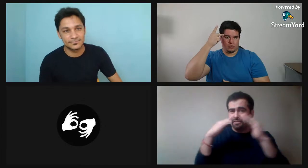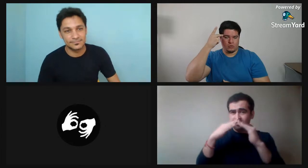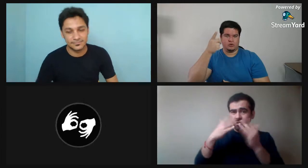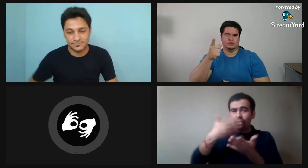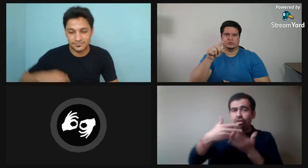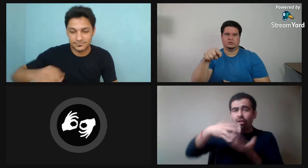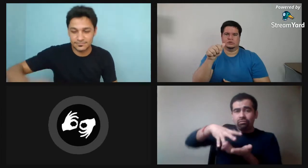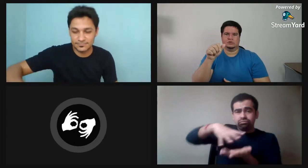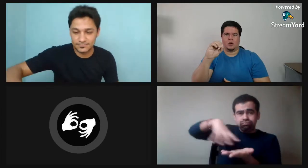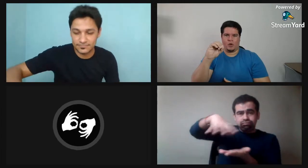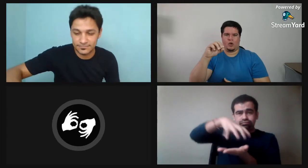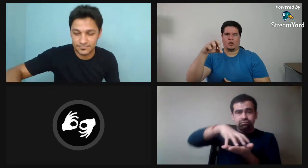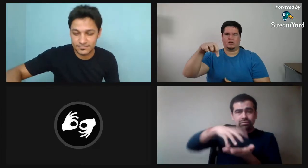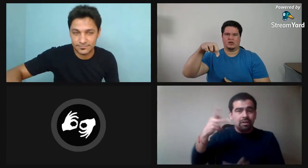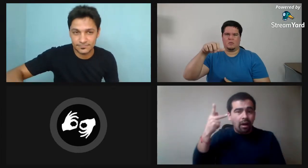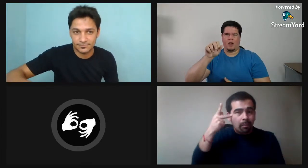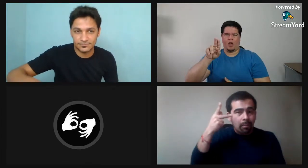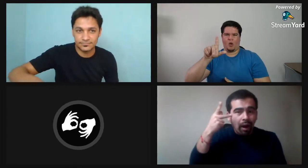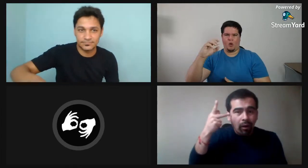Yo, ¿dónde estudié? Estudié en Sao Paulo.